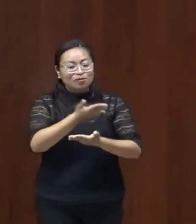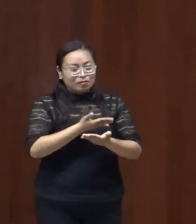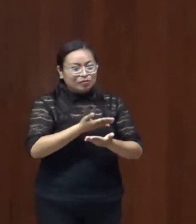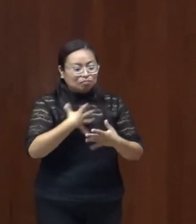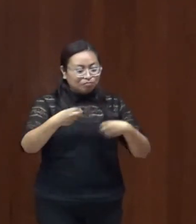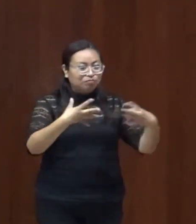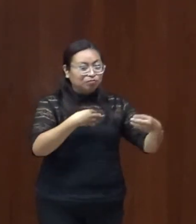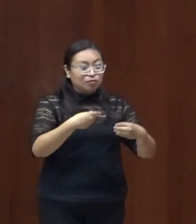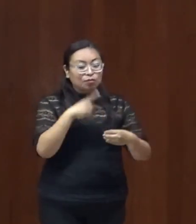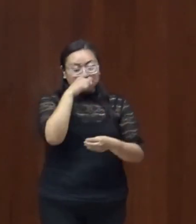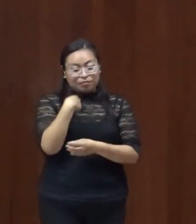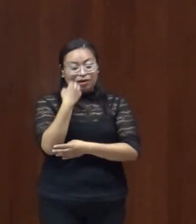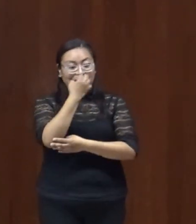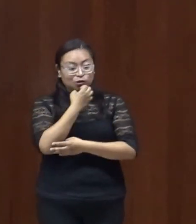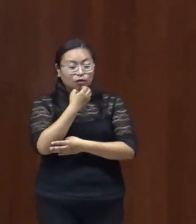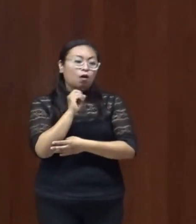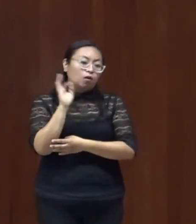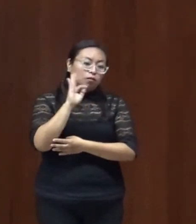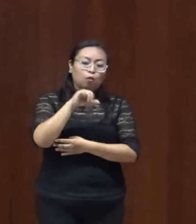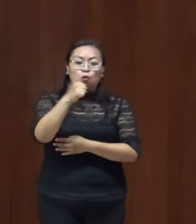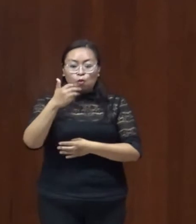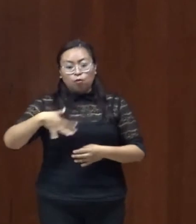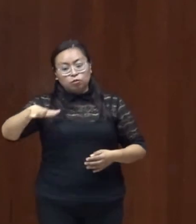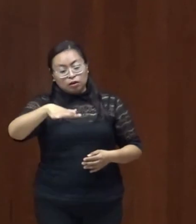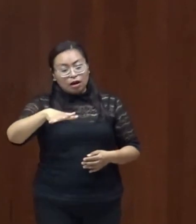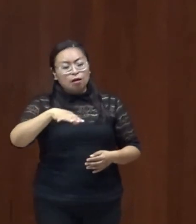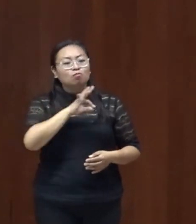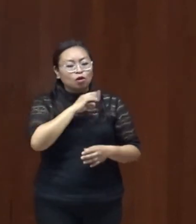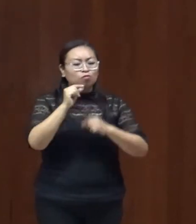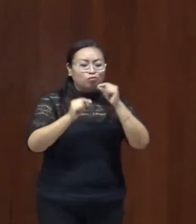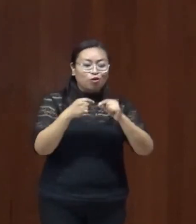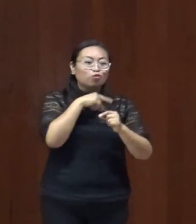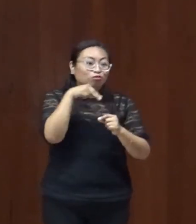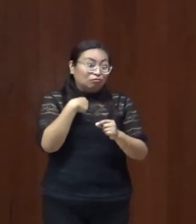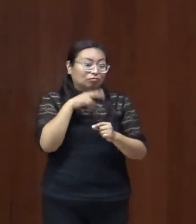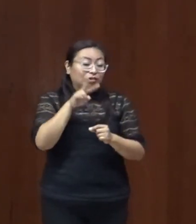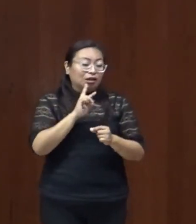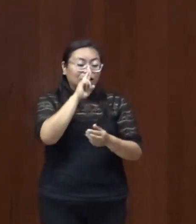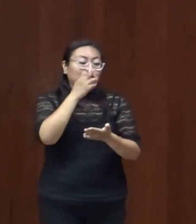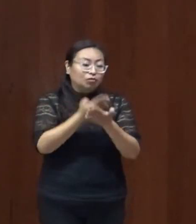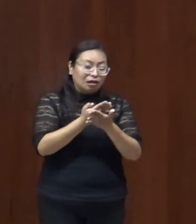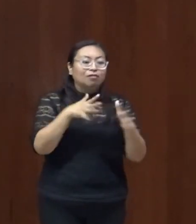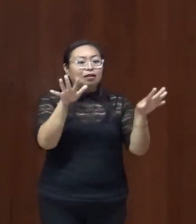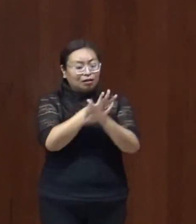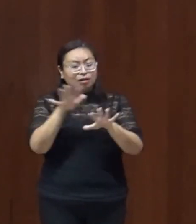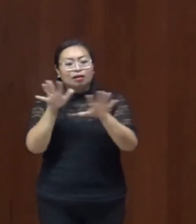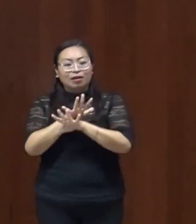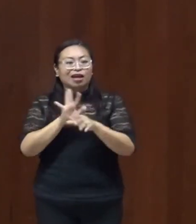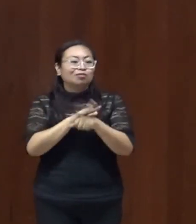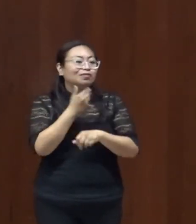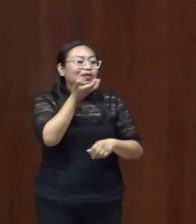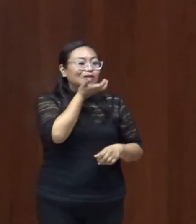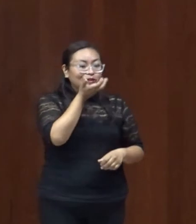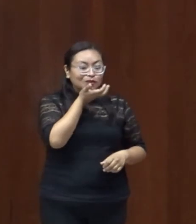que la escuela o los espacios escolares pues han tenido que hacerse cargo y modificar parte de su tradición